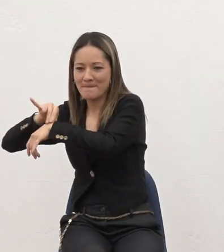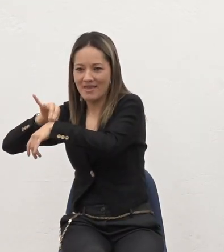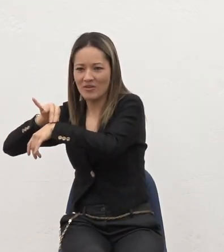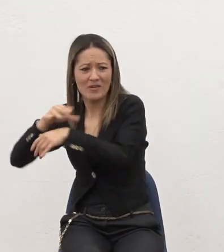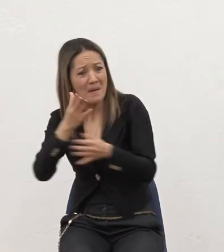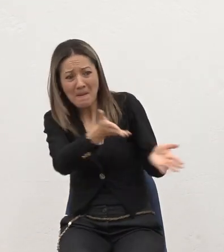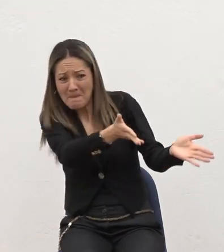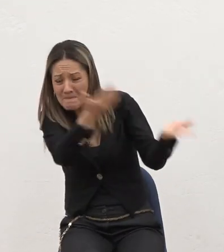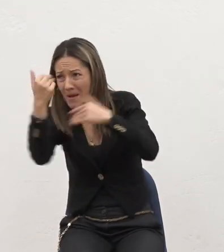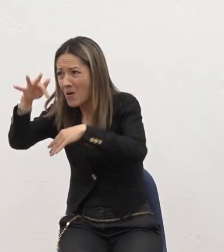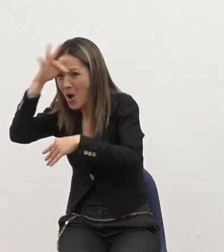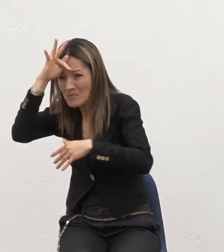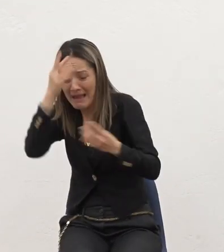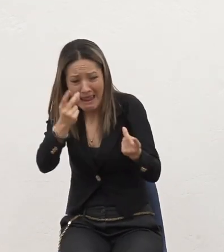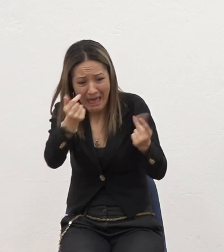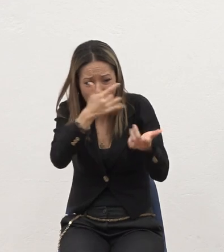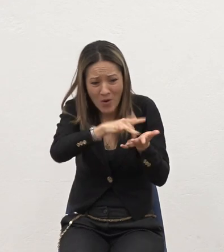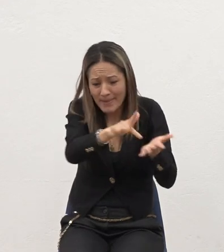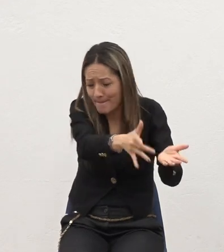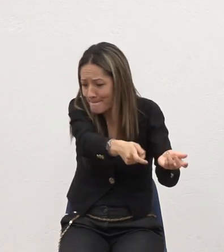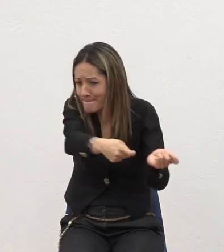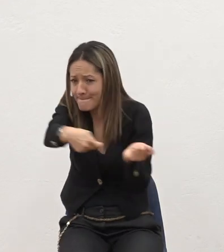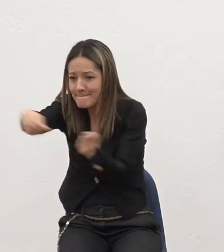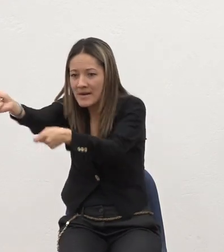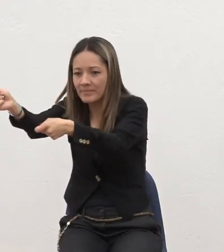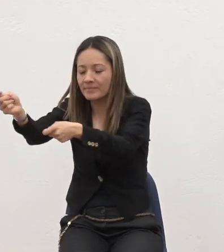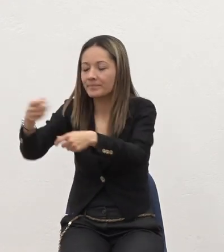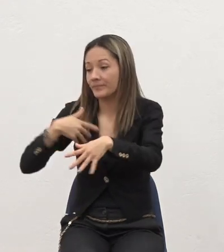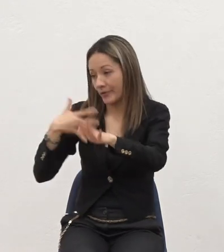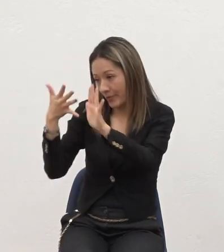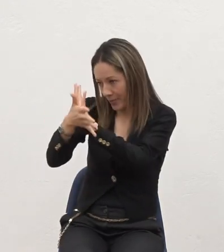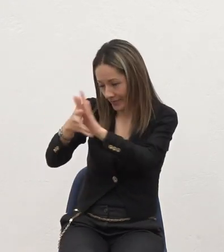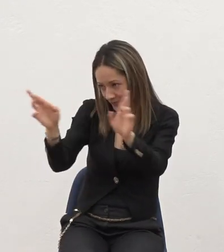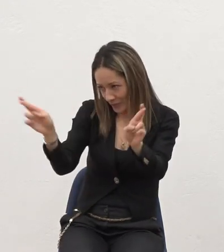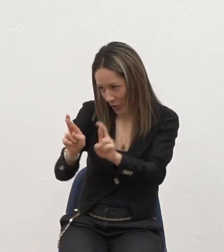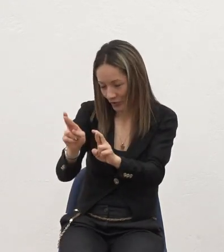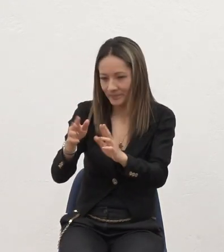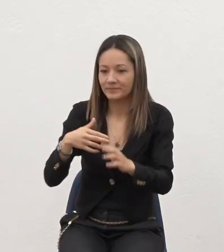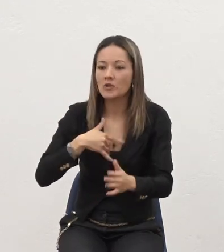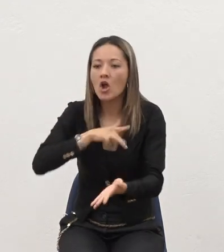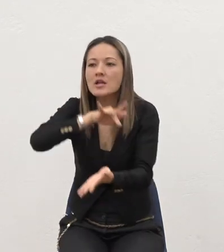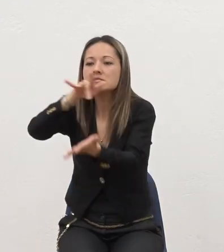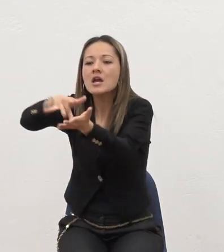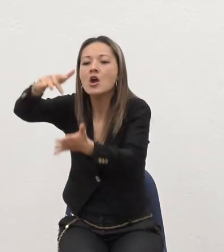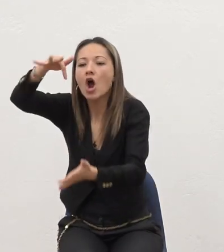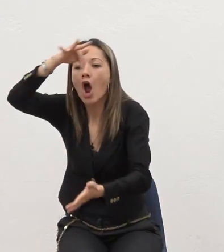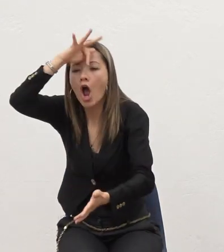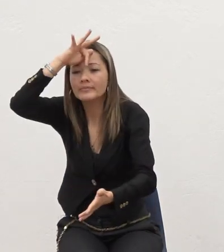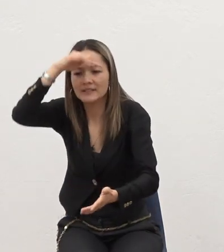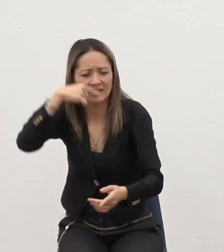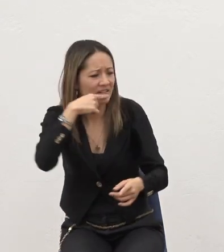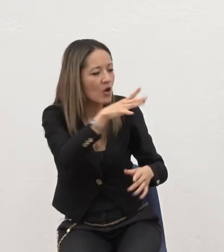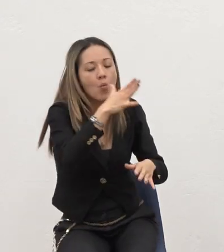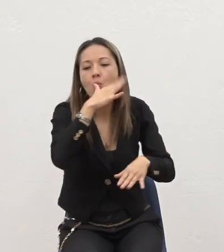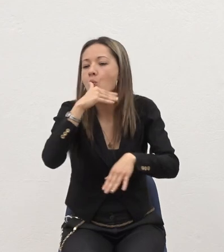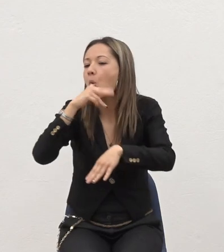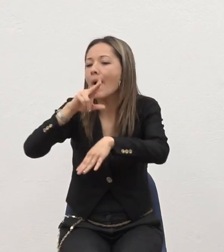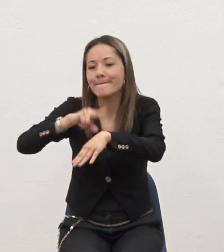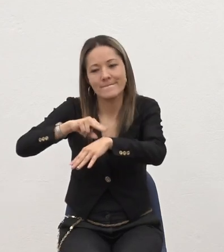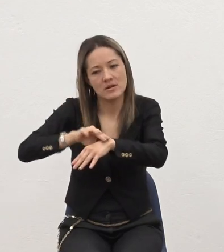Y tengas acá El caso fue que Para alargarles un poco Y acortarles un poco El tema Llegué al hospital Me dijeron que no estaba el médico Me tocaba volver al otro día